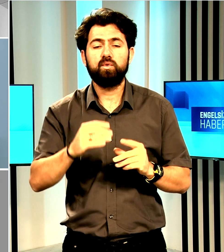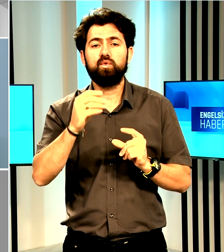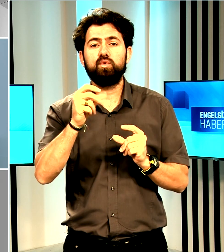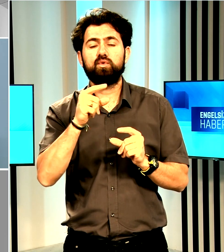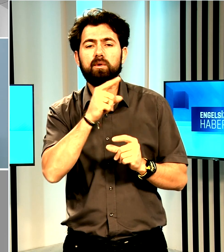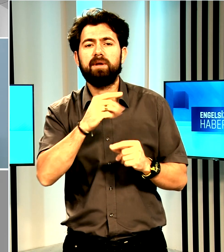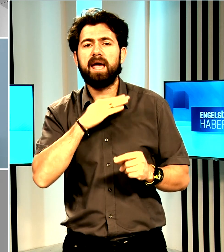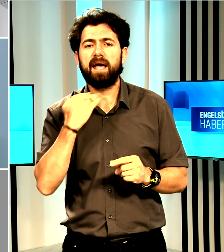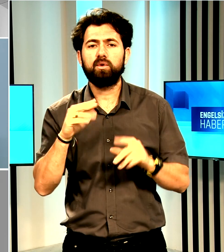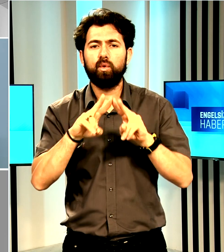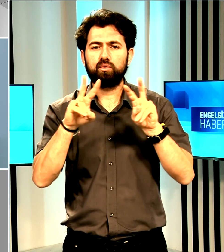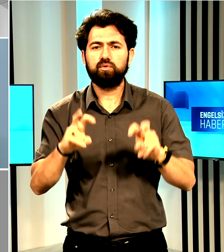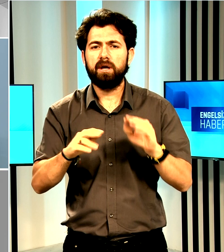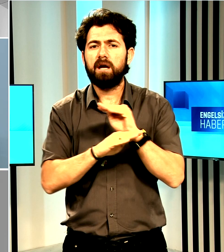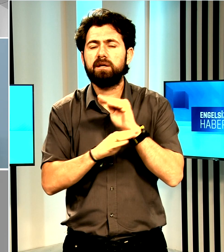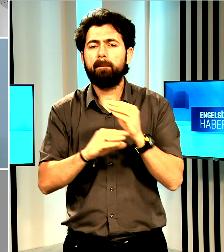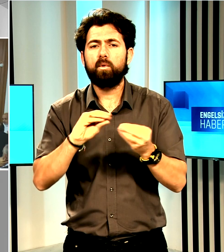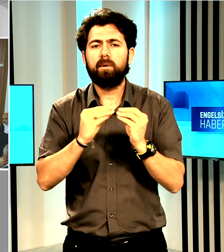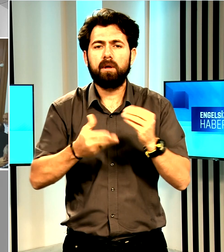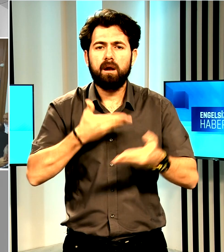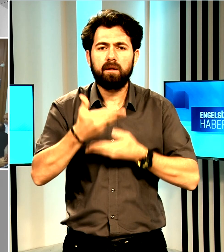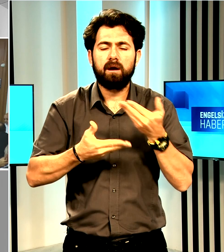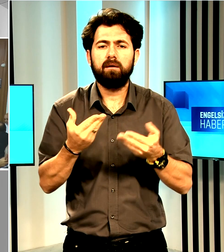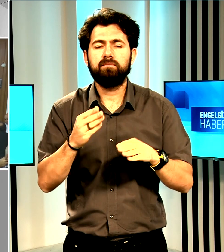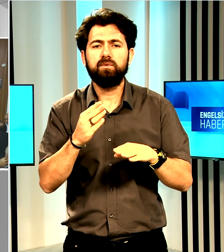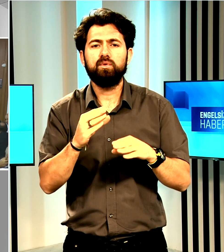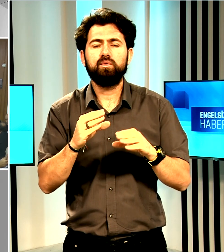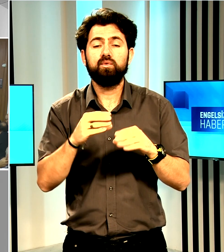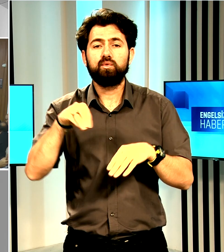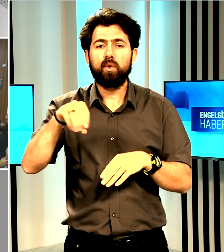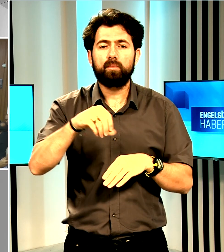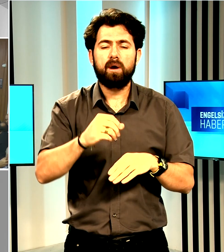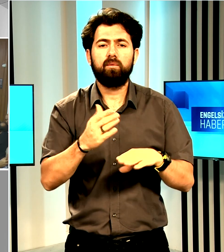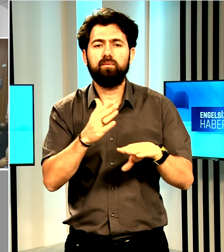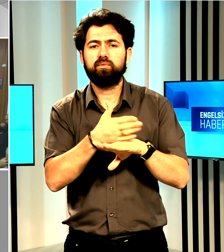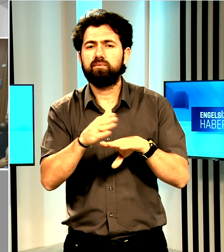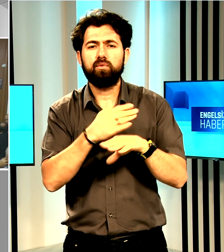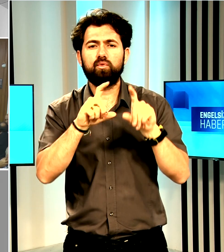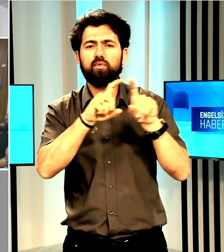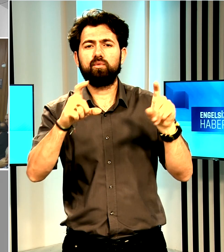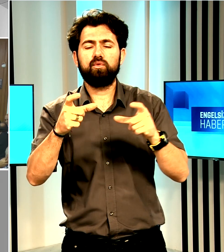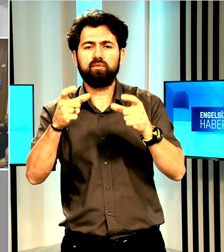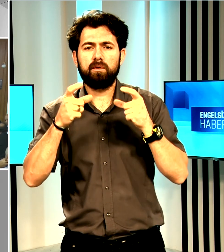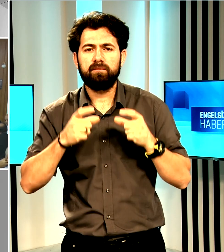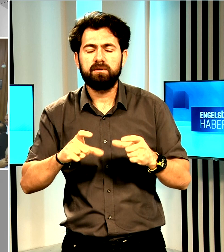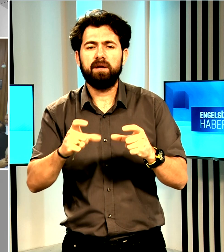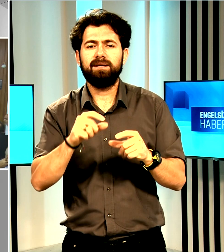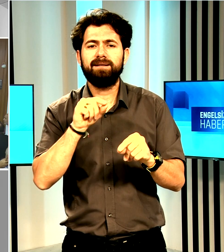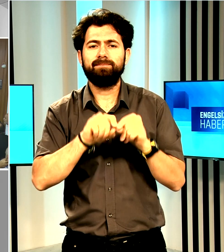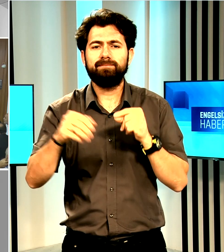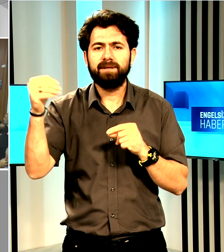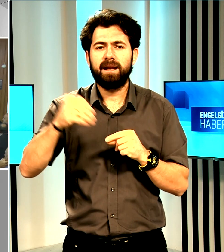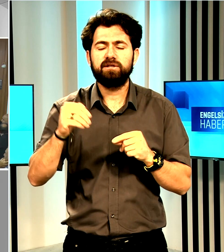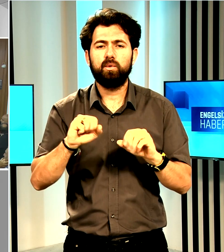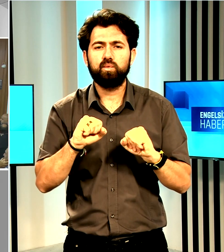yaşanan sıkıntılara da işaret ederek, toprak ürünleri kurumu üzerinden ülkeye getirilecek donmuş